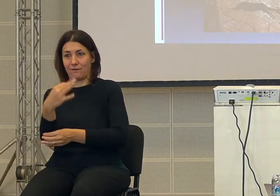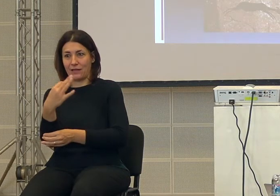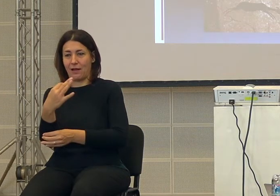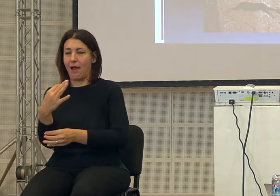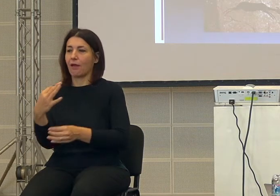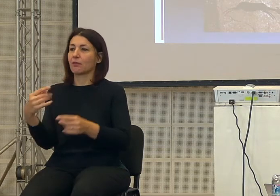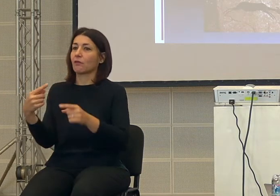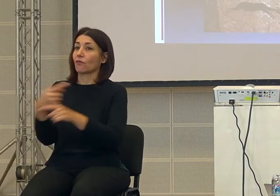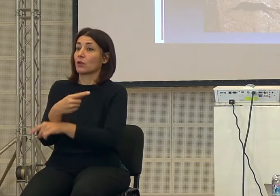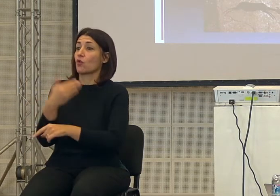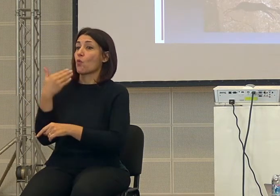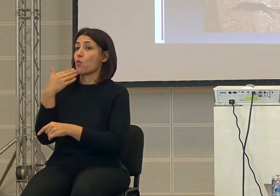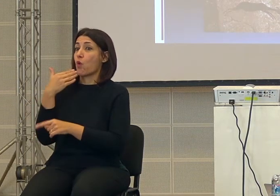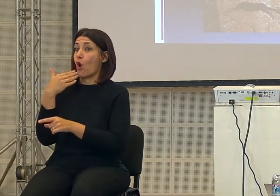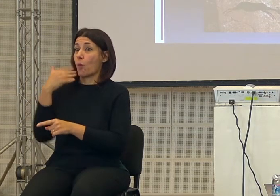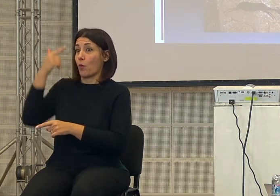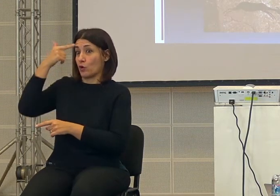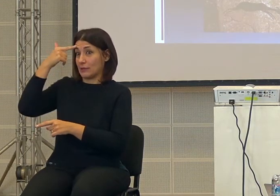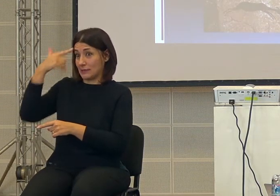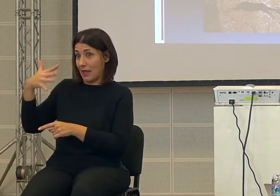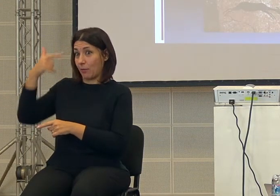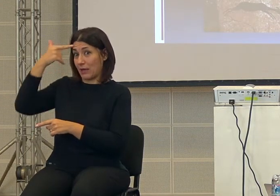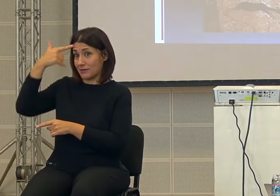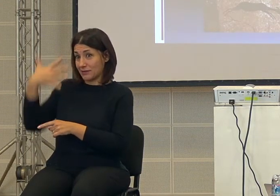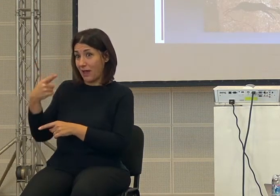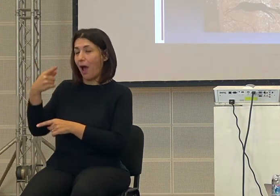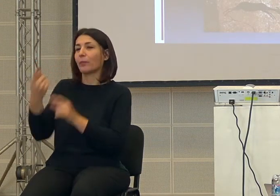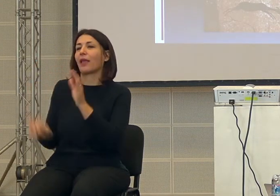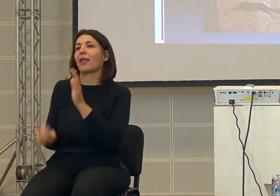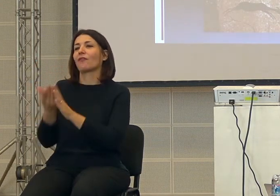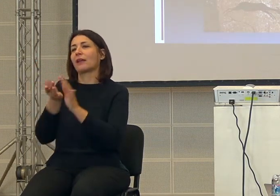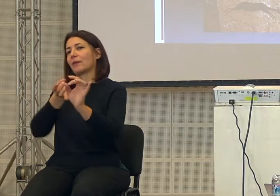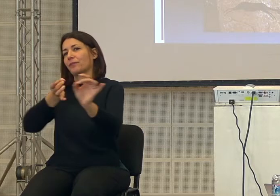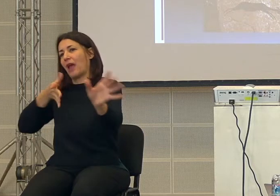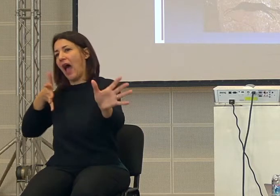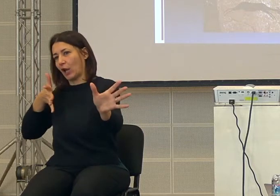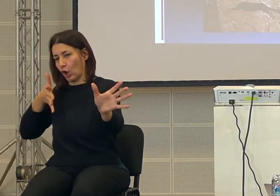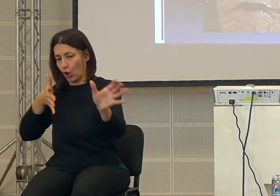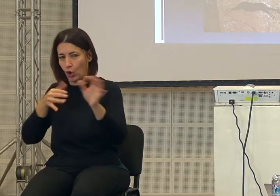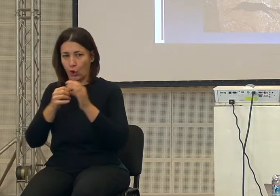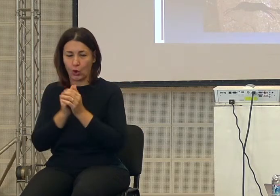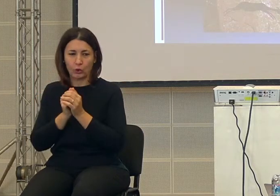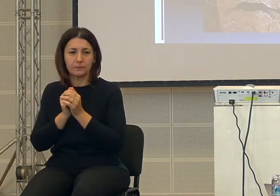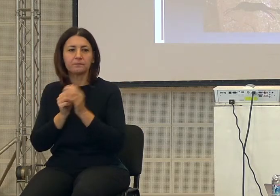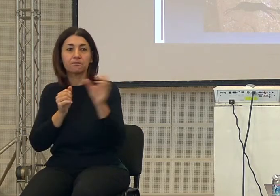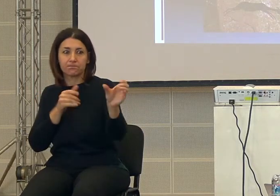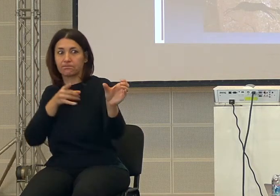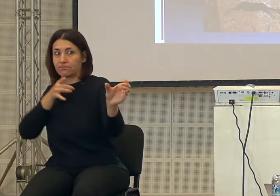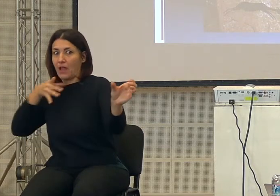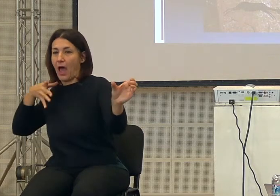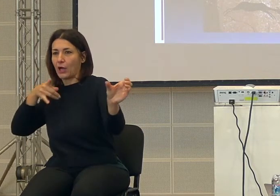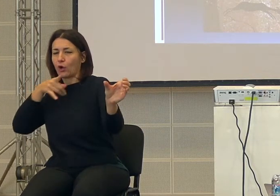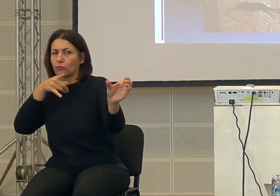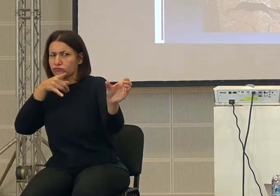sapiens sapiens, noi, inventa l'arco, cioè quindi un'arma che